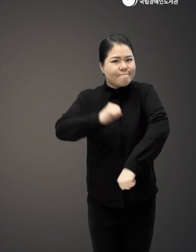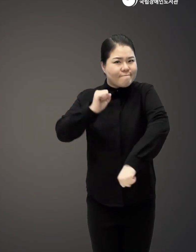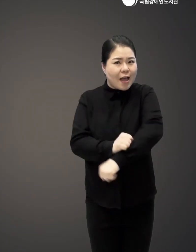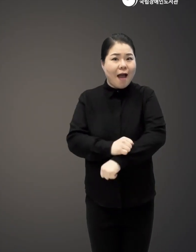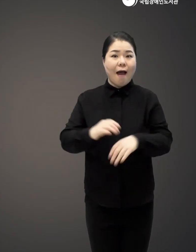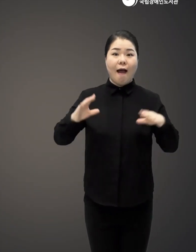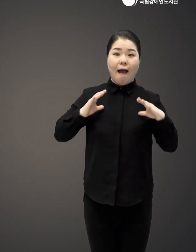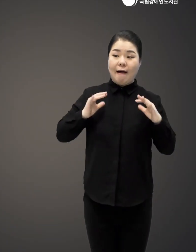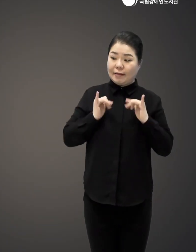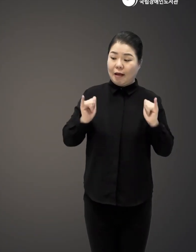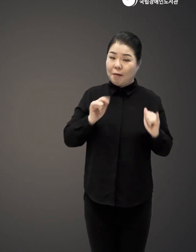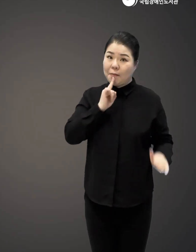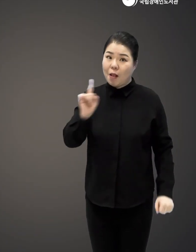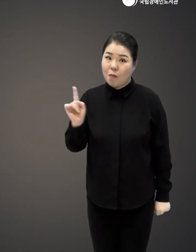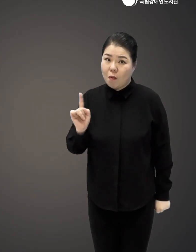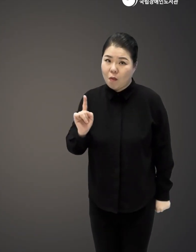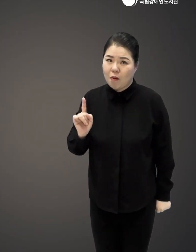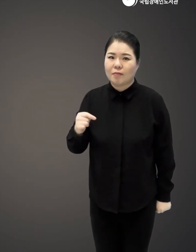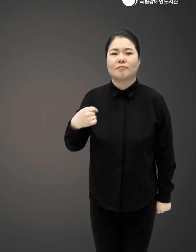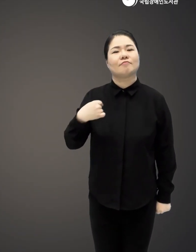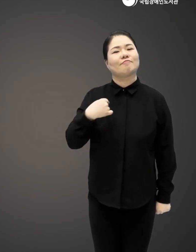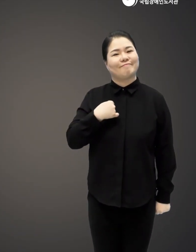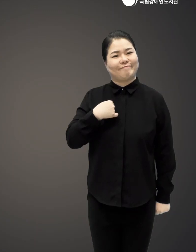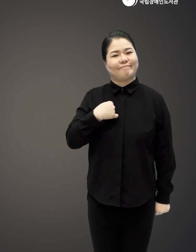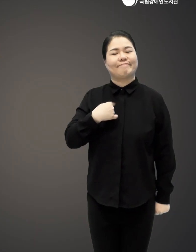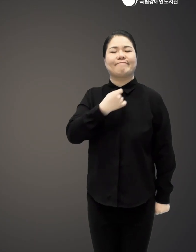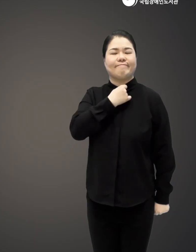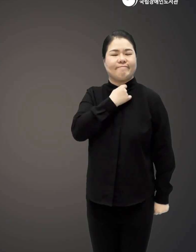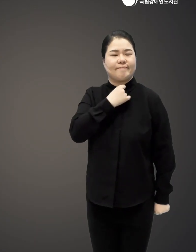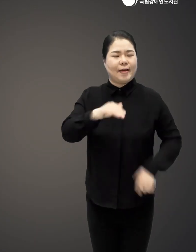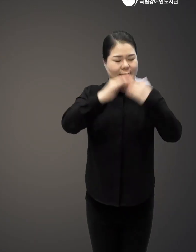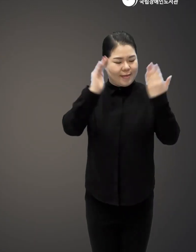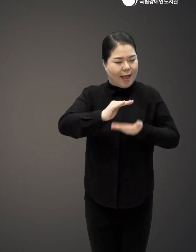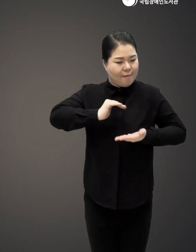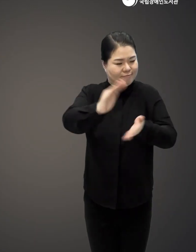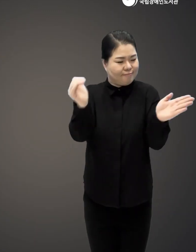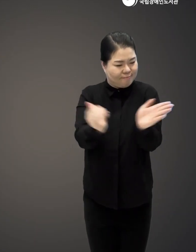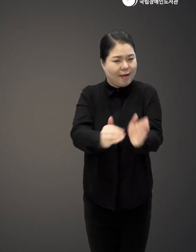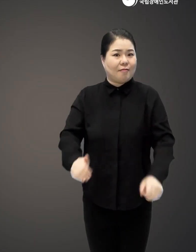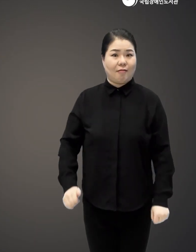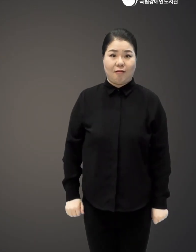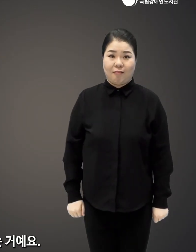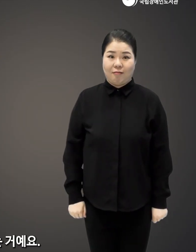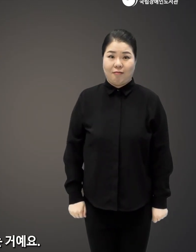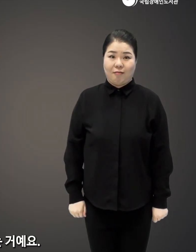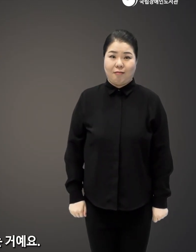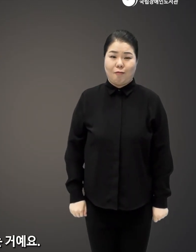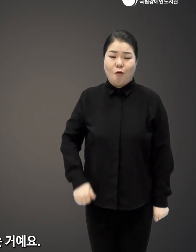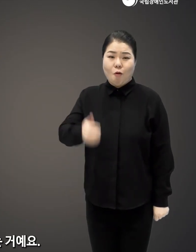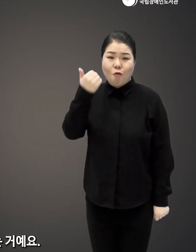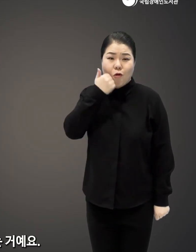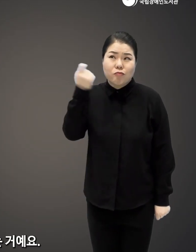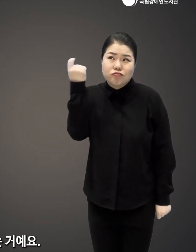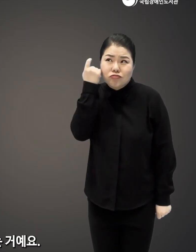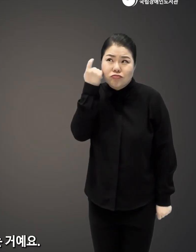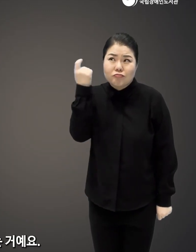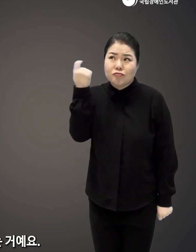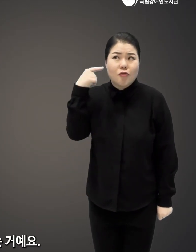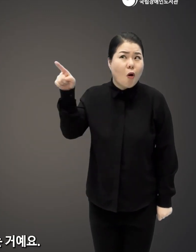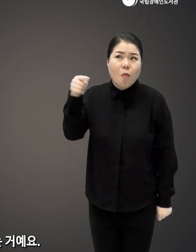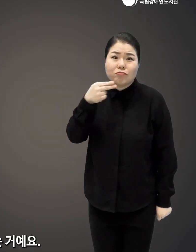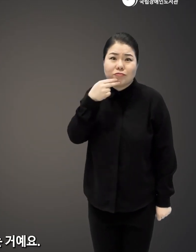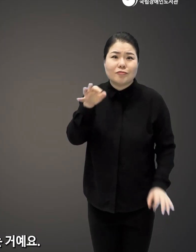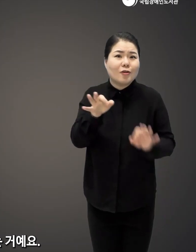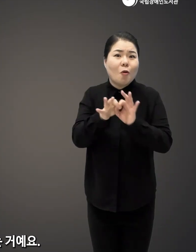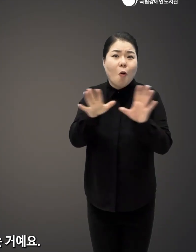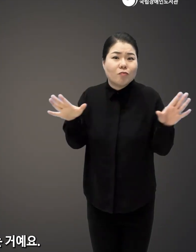하시는 분들이요 이런 말씀들을 하는 경우가 있어요 나는 내가 하고 싶은 말은 그냥 다 한다는 거예요 누가 듣고 있든 누구랑